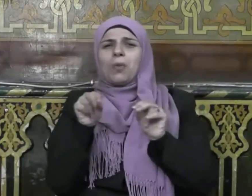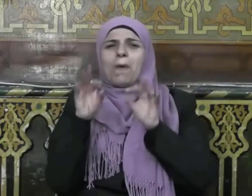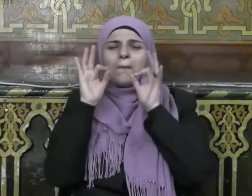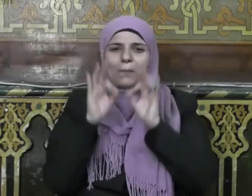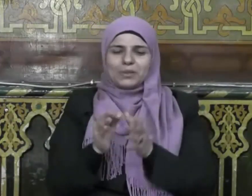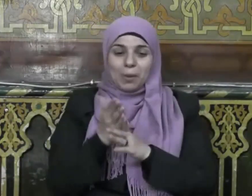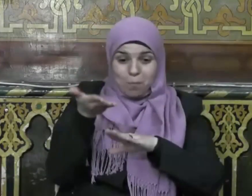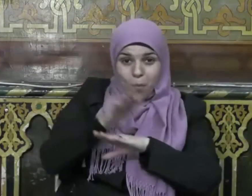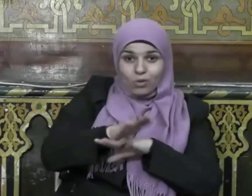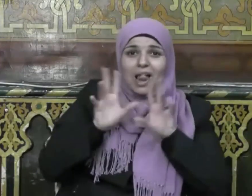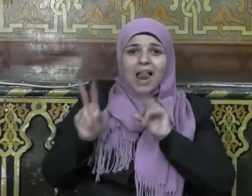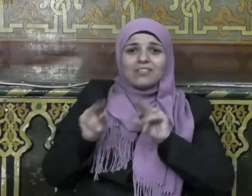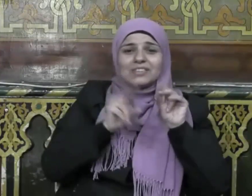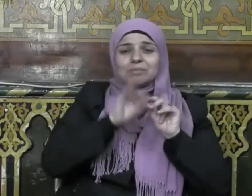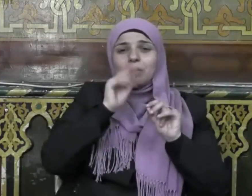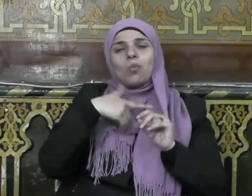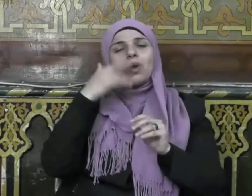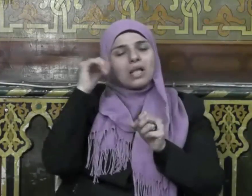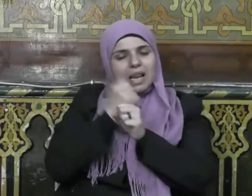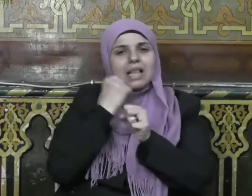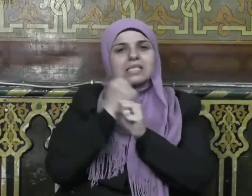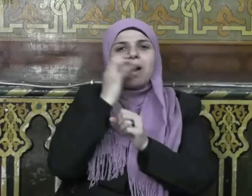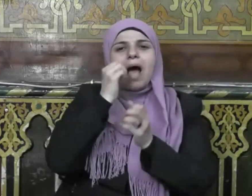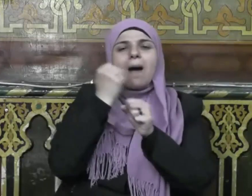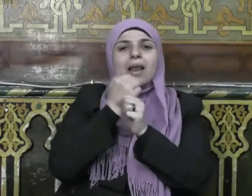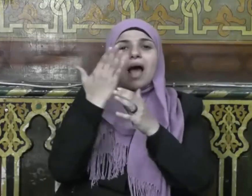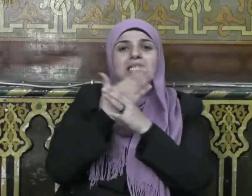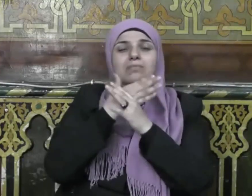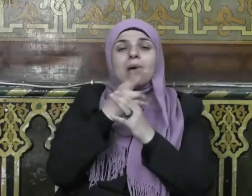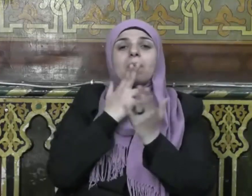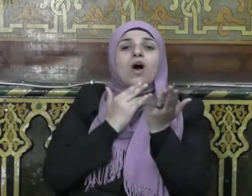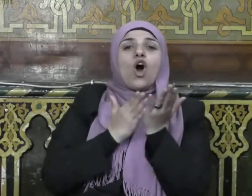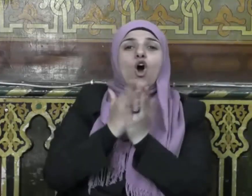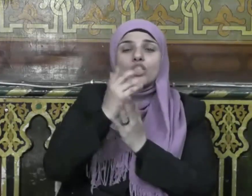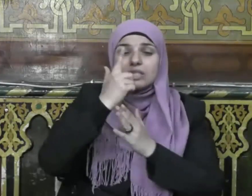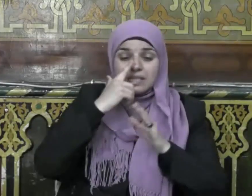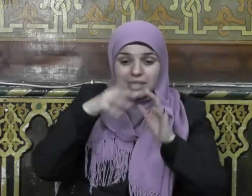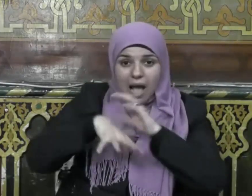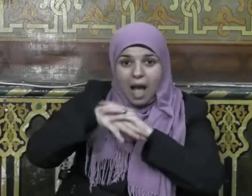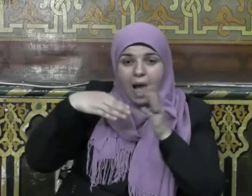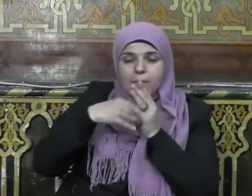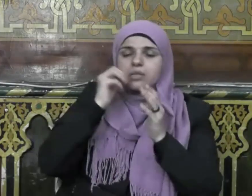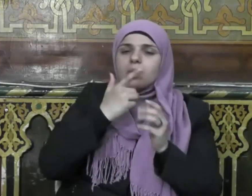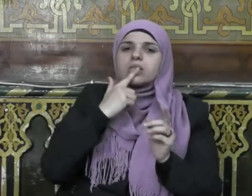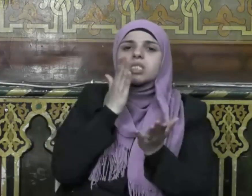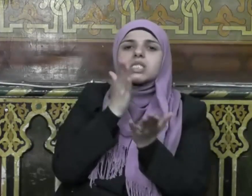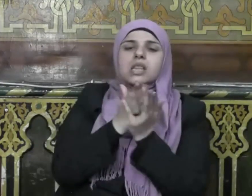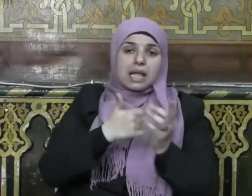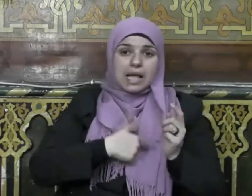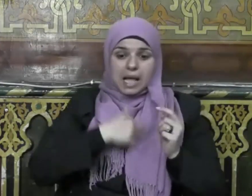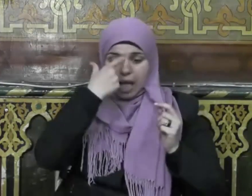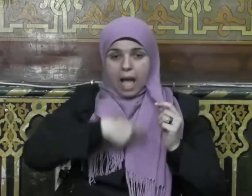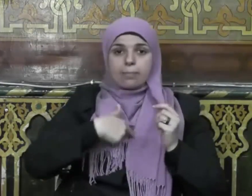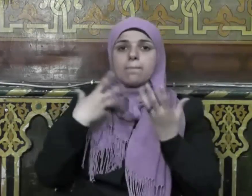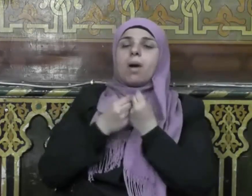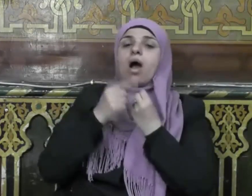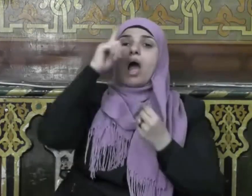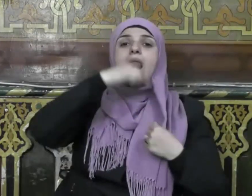من أهم أسباب حسن الخاتمة صدق العبد مع ربه لأن صدق النوايا يبلغ